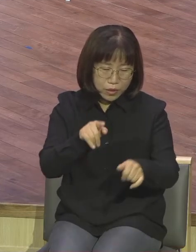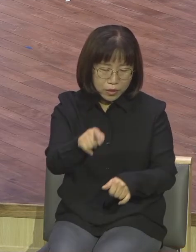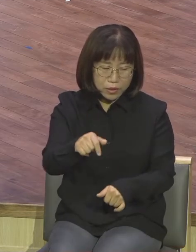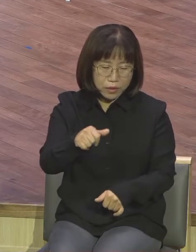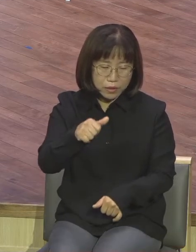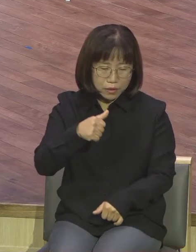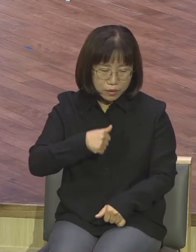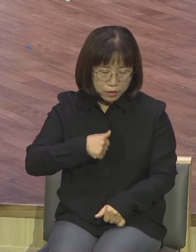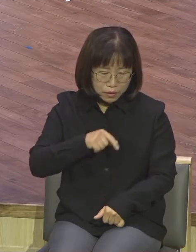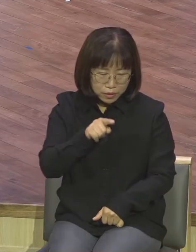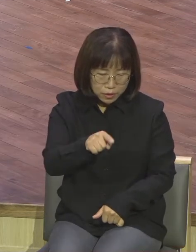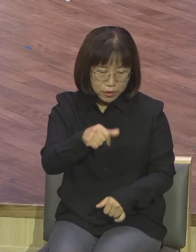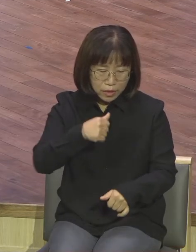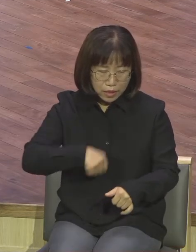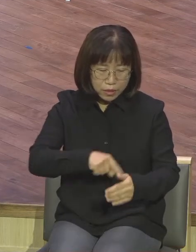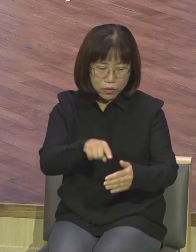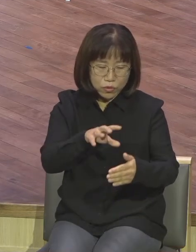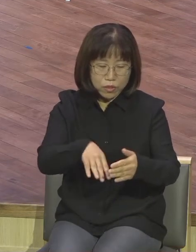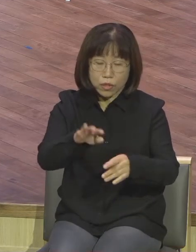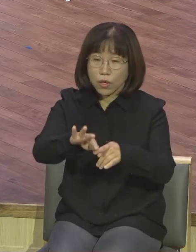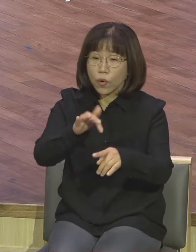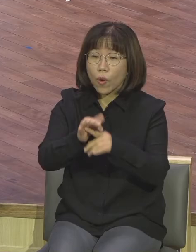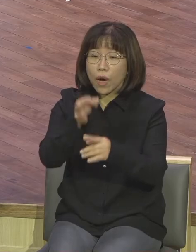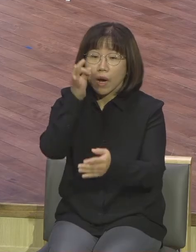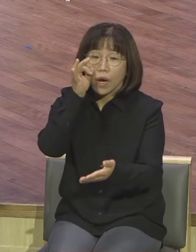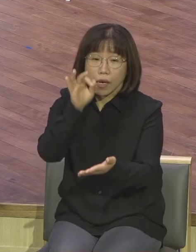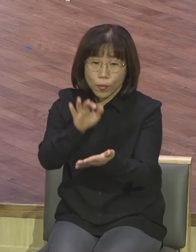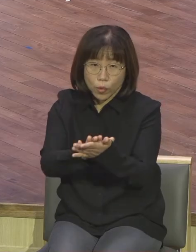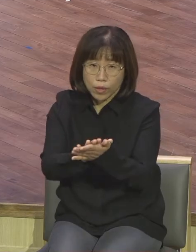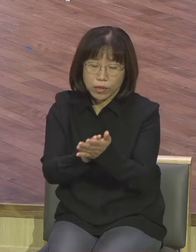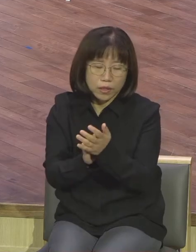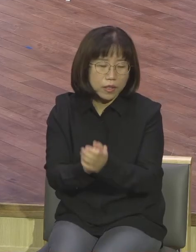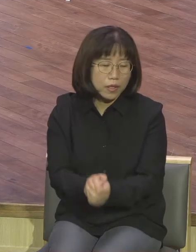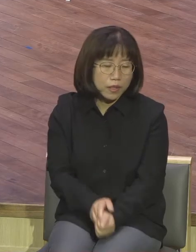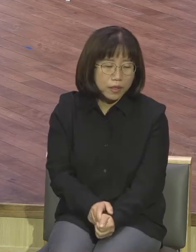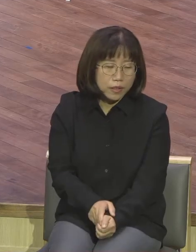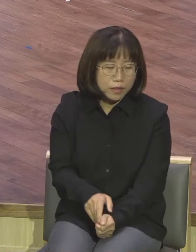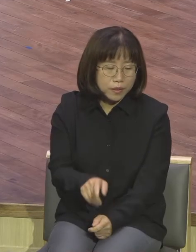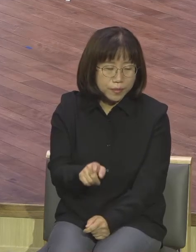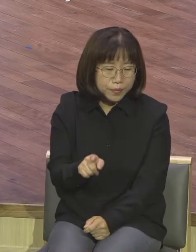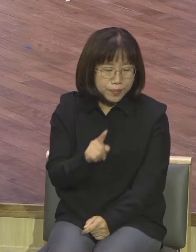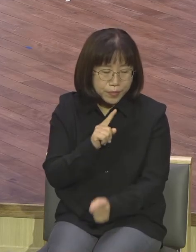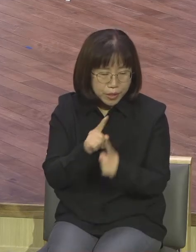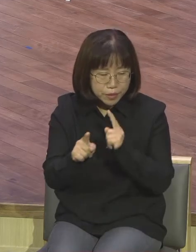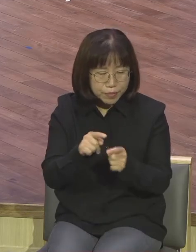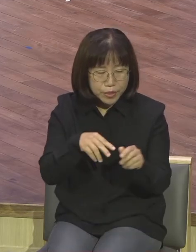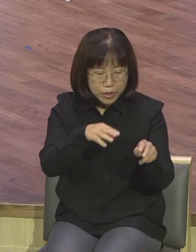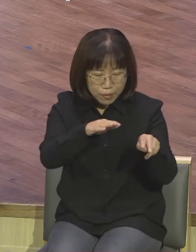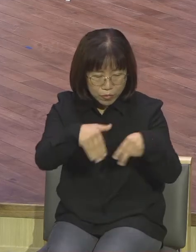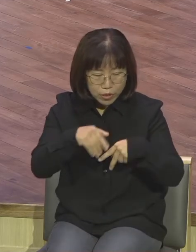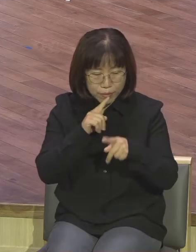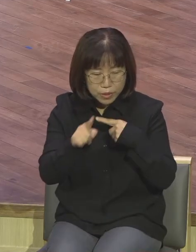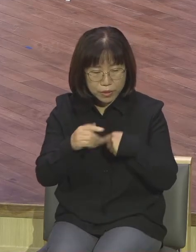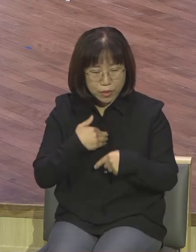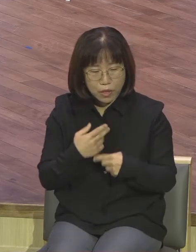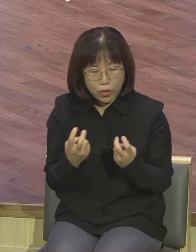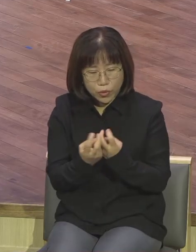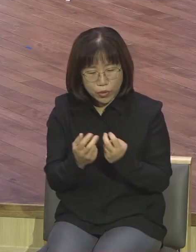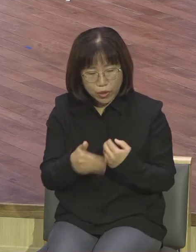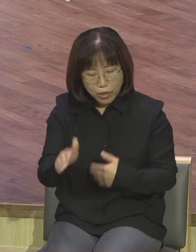이는 내가 그의 아들 중에서 한 왕을 보았느니라 하시는지라 사무엘이 이르되 내가 어찌 갈